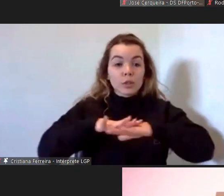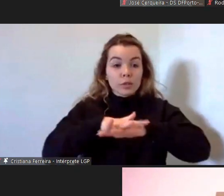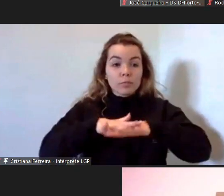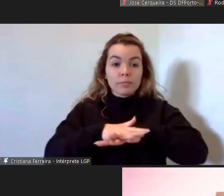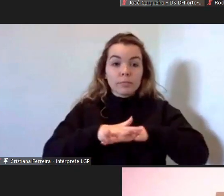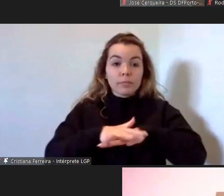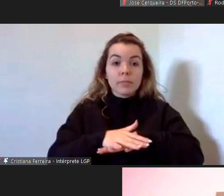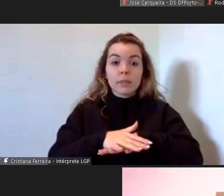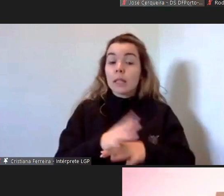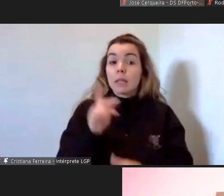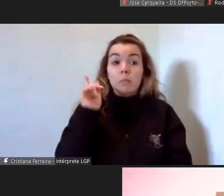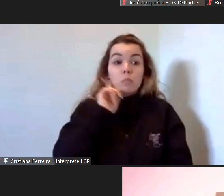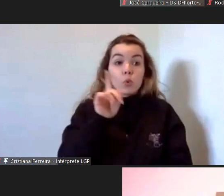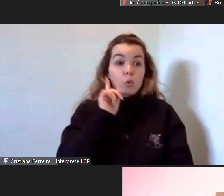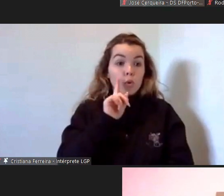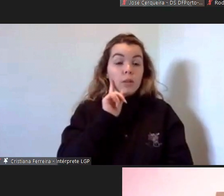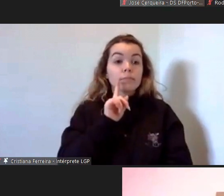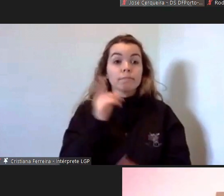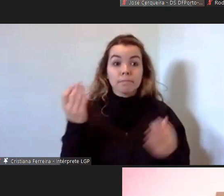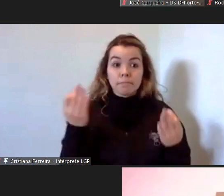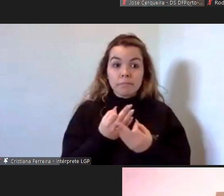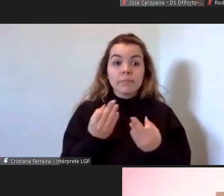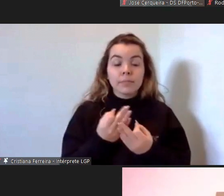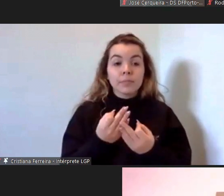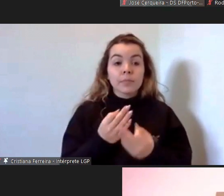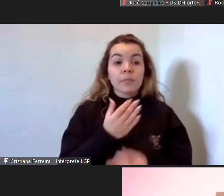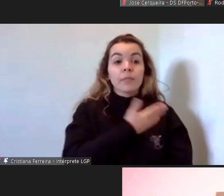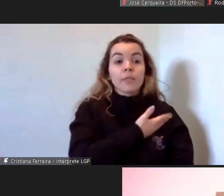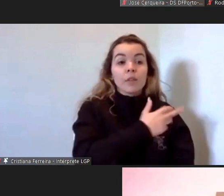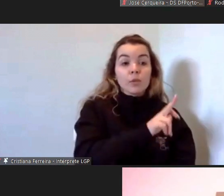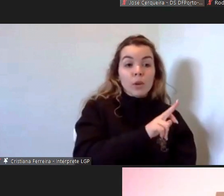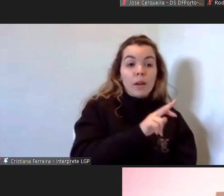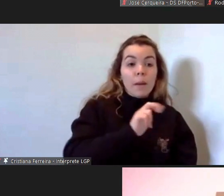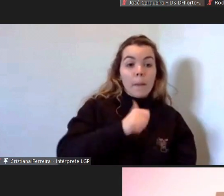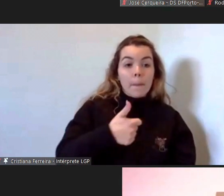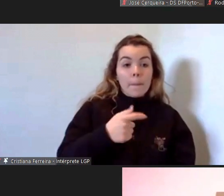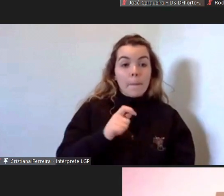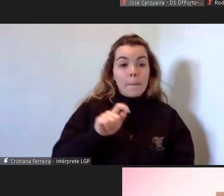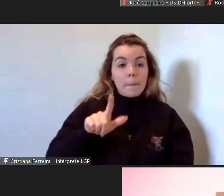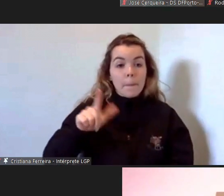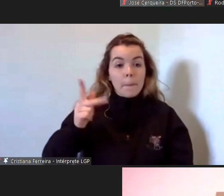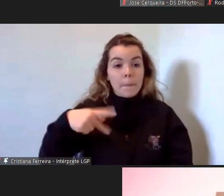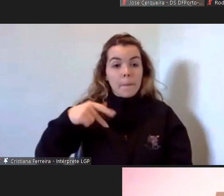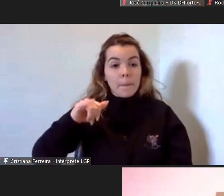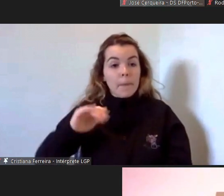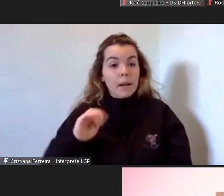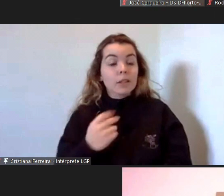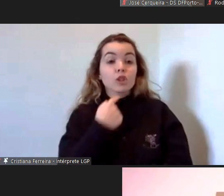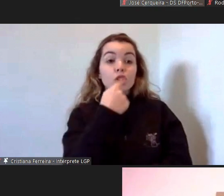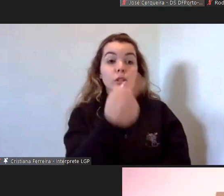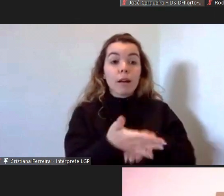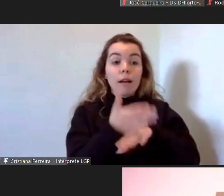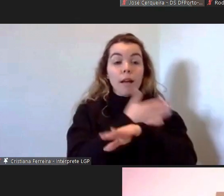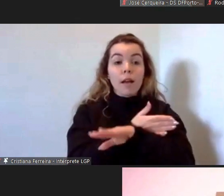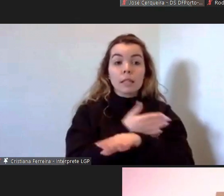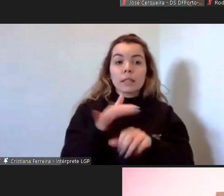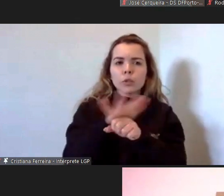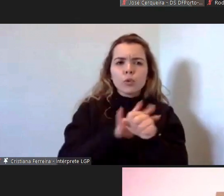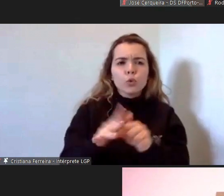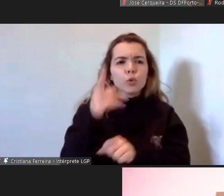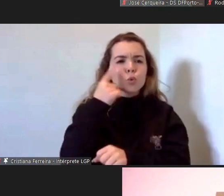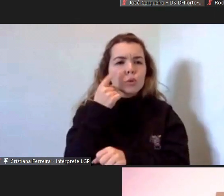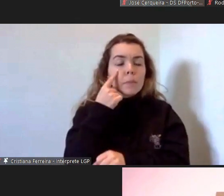essencial e também aquilo que a doutora Belkis dizia há pouco a questão do conhecimento eu acho que é absolutamente essencial também que nós